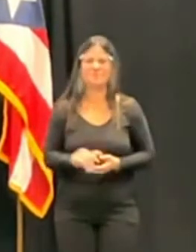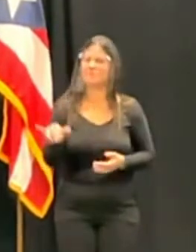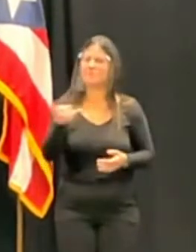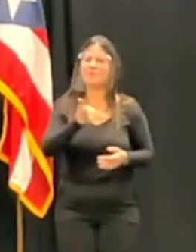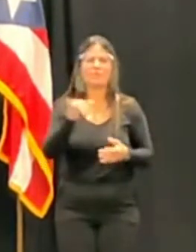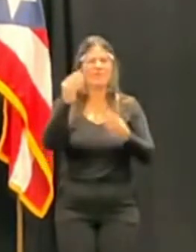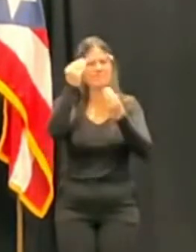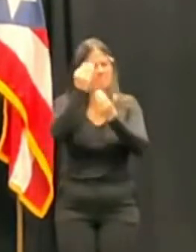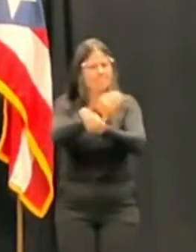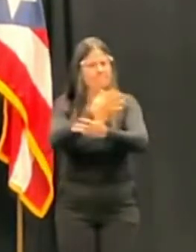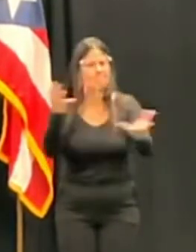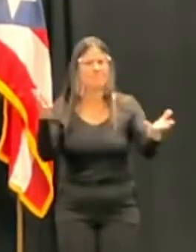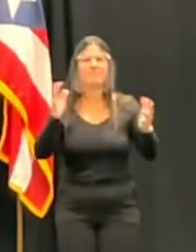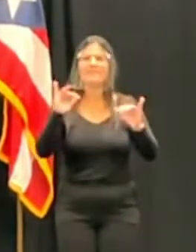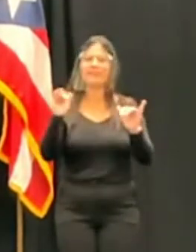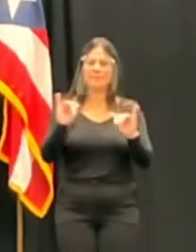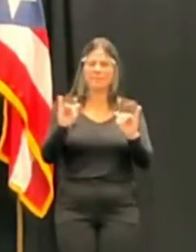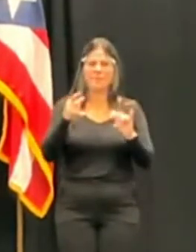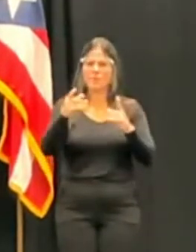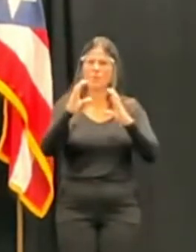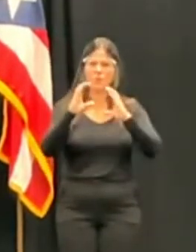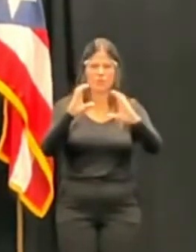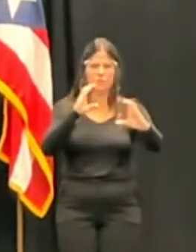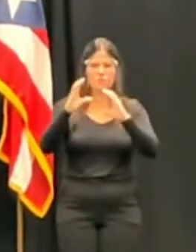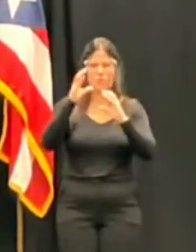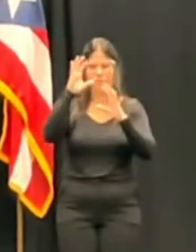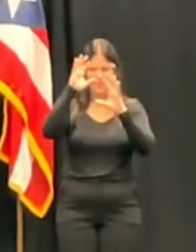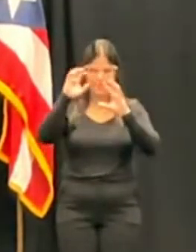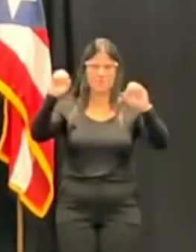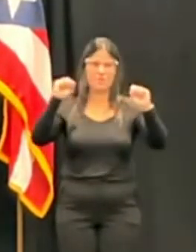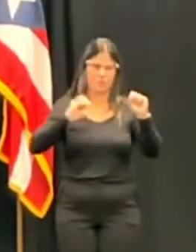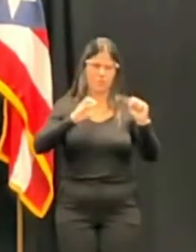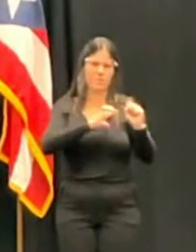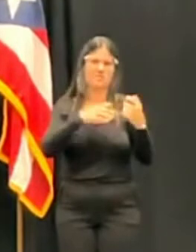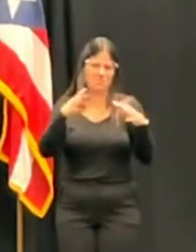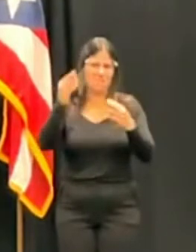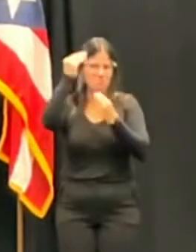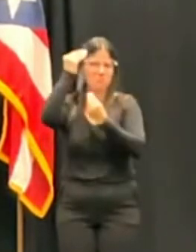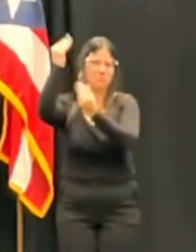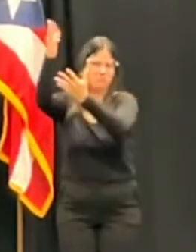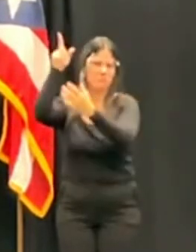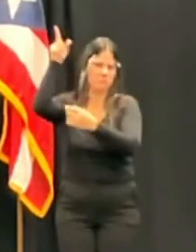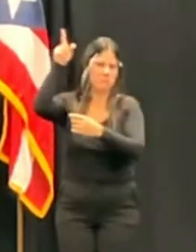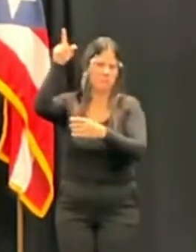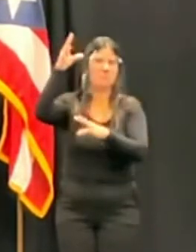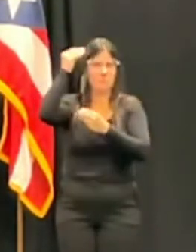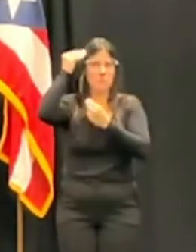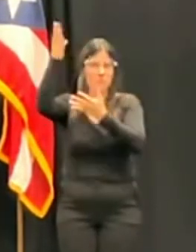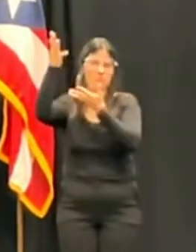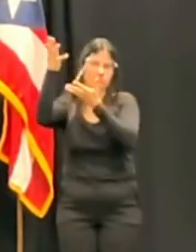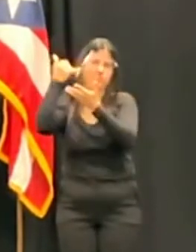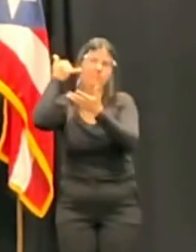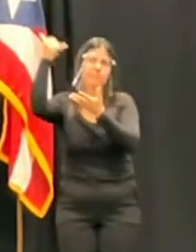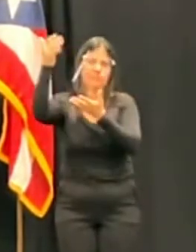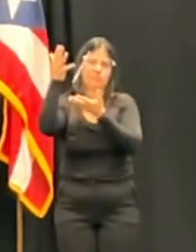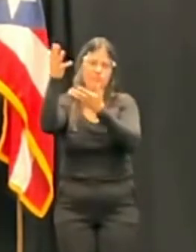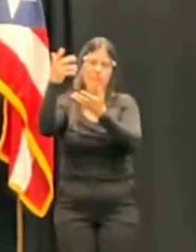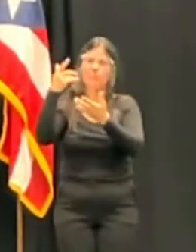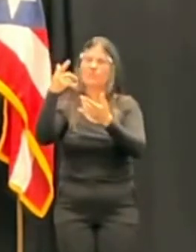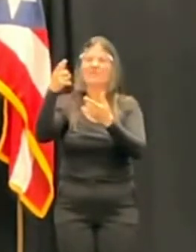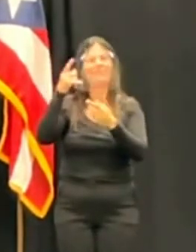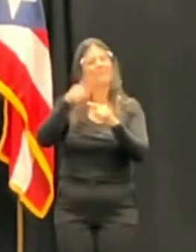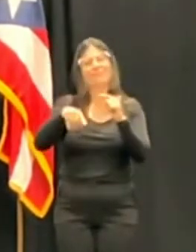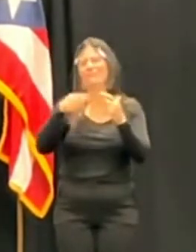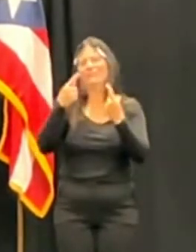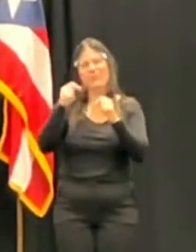tuvimos una comunicación con el presidente de la Cámara, quizás no por teléfono porque no pude conseguirlo por teléfono, pero